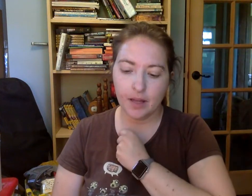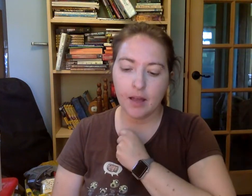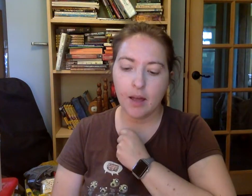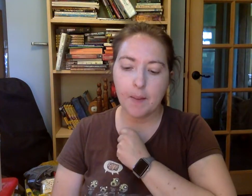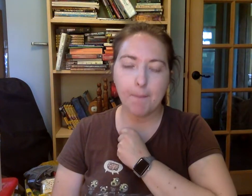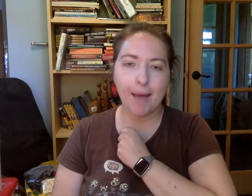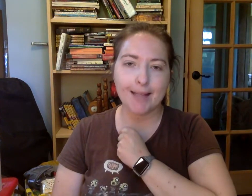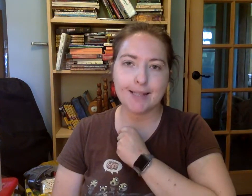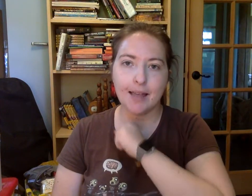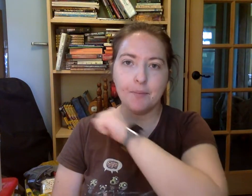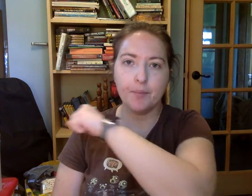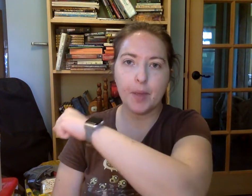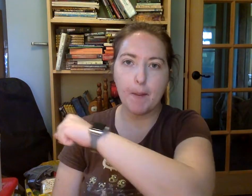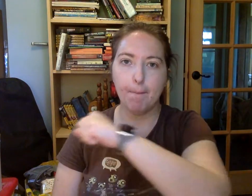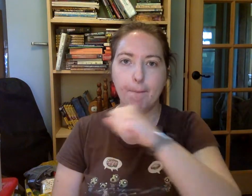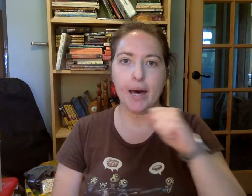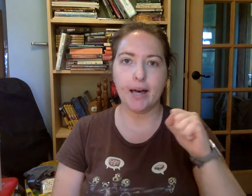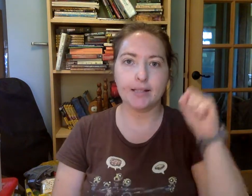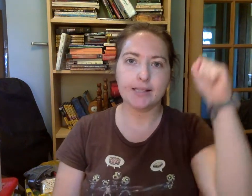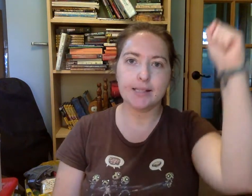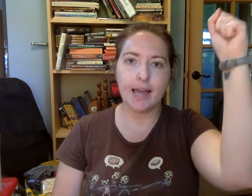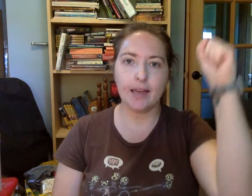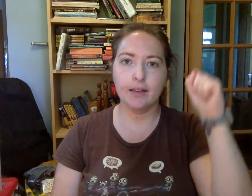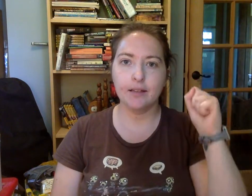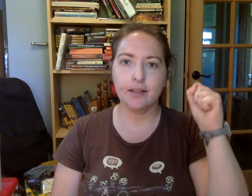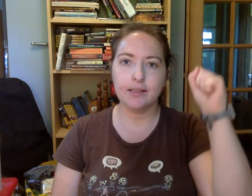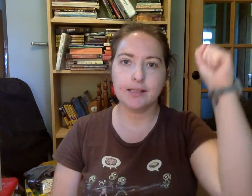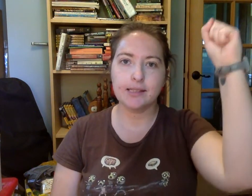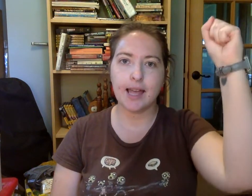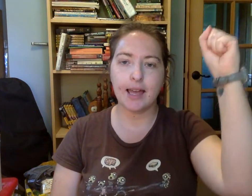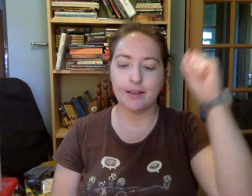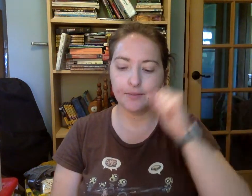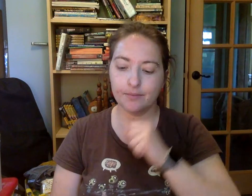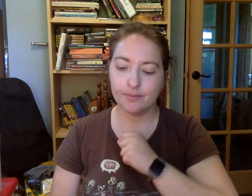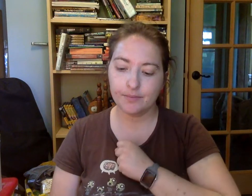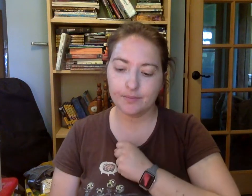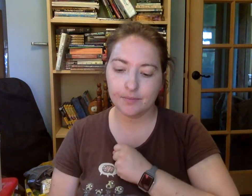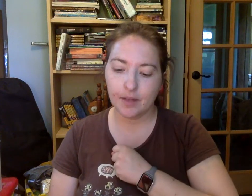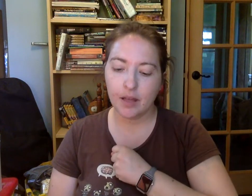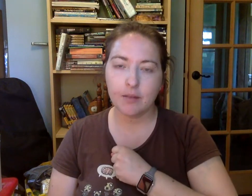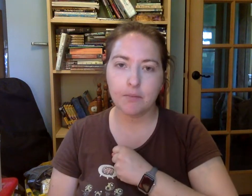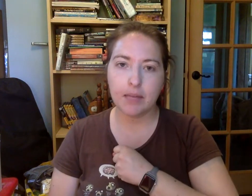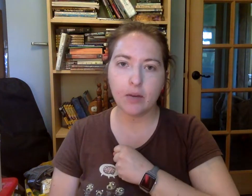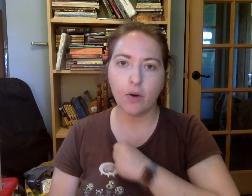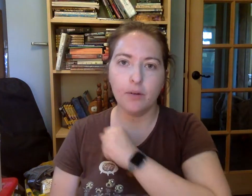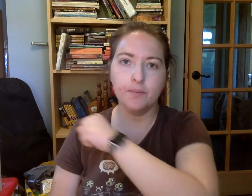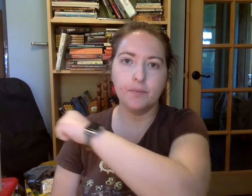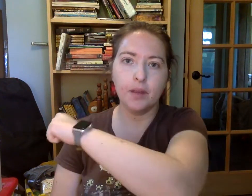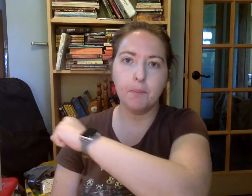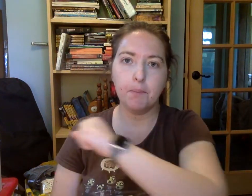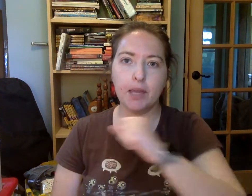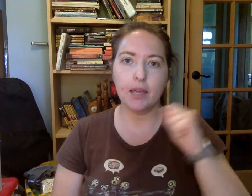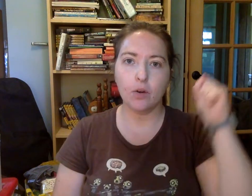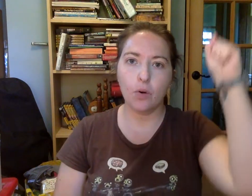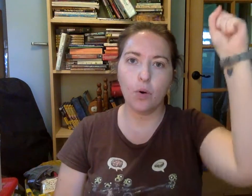Pase. Pase. Pase. Mico. Mico.